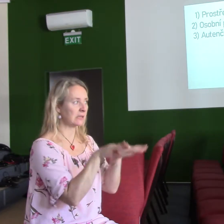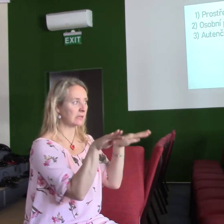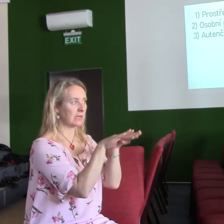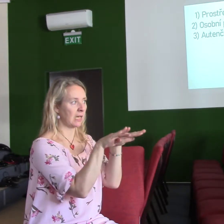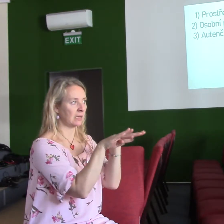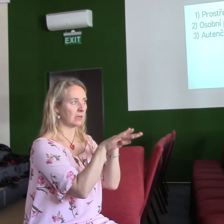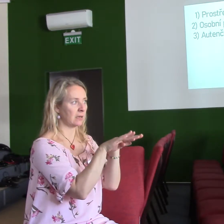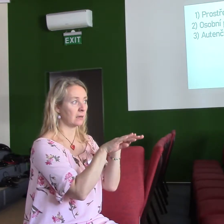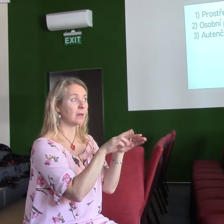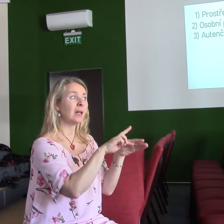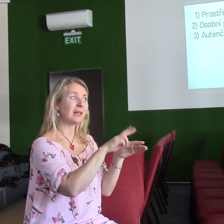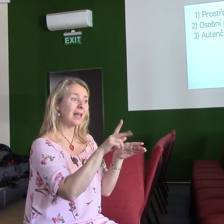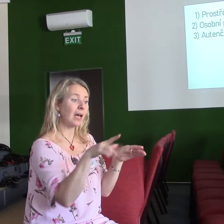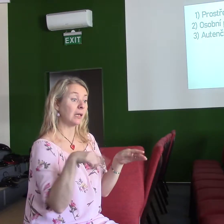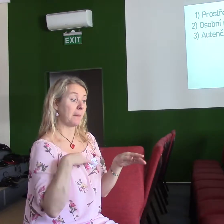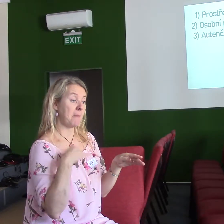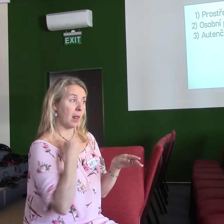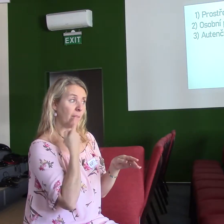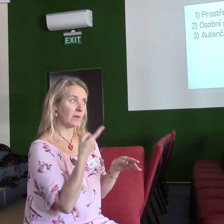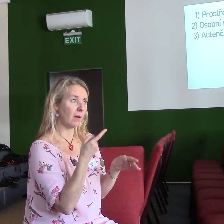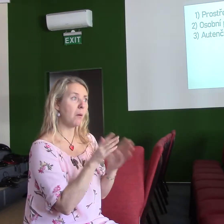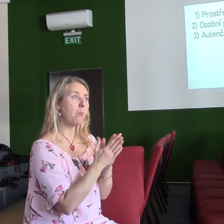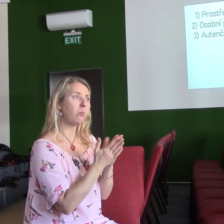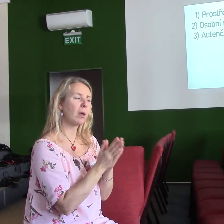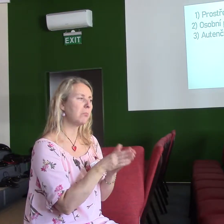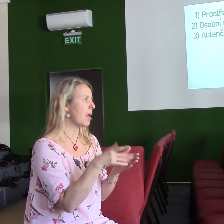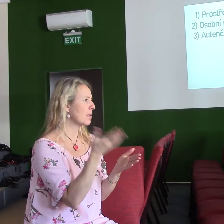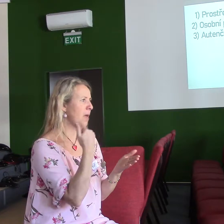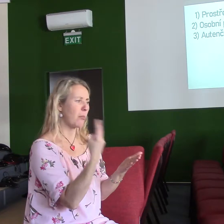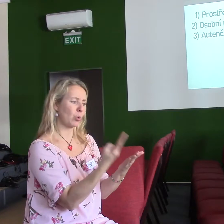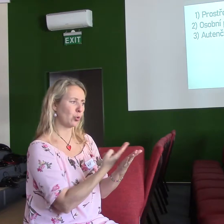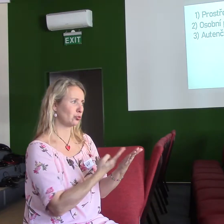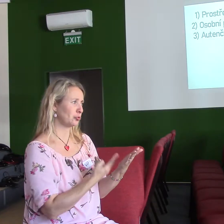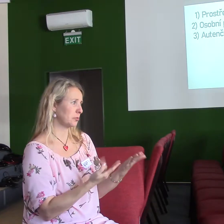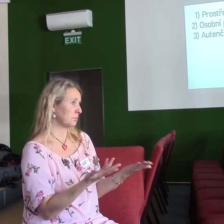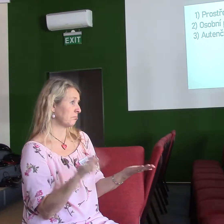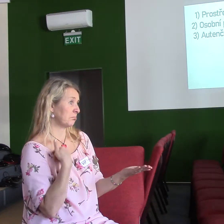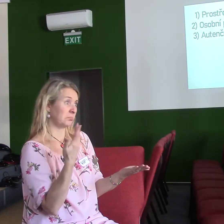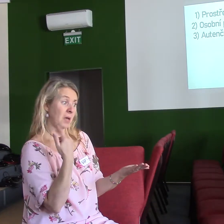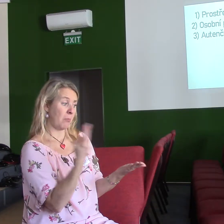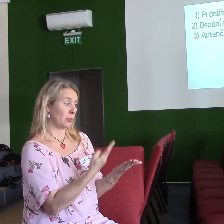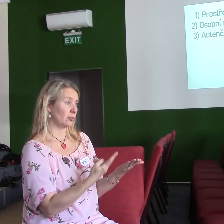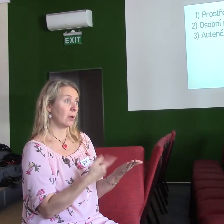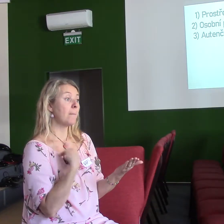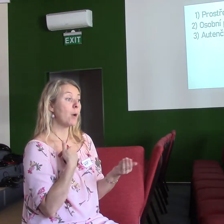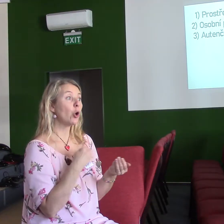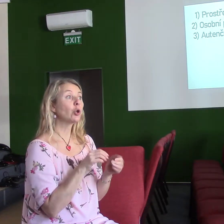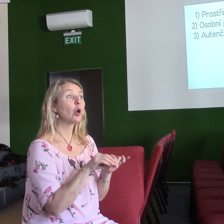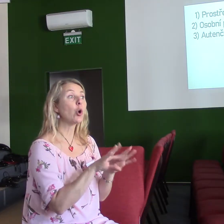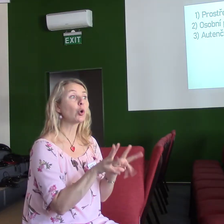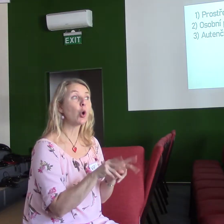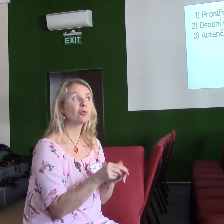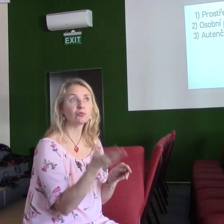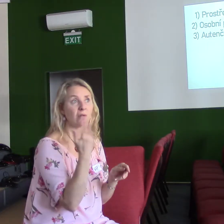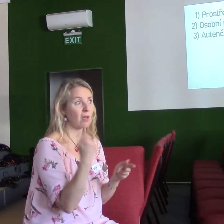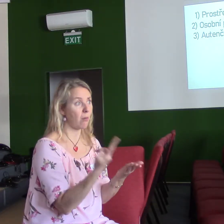A někdy někteří mládí lidé mi říkají, že Bibli nikdy pořádně nečetli. Že vlastně jejich rodiče neměli čas s ním a